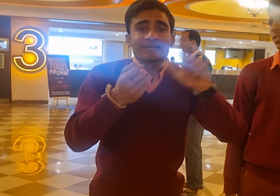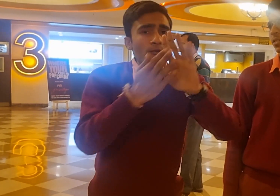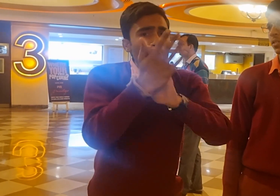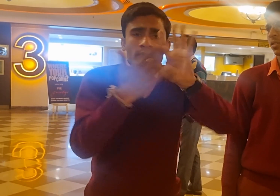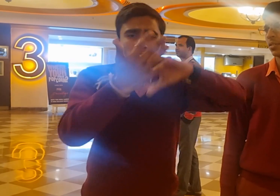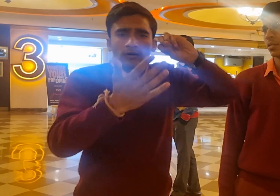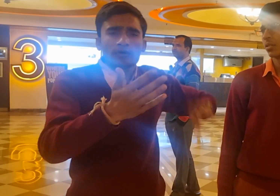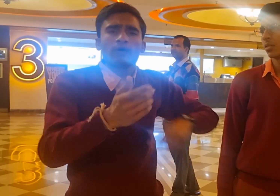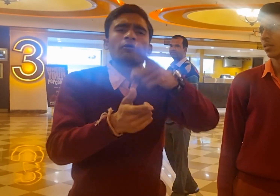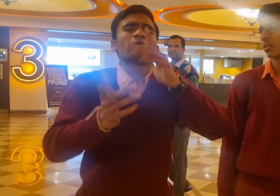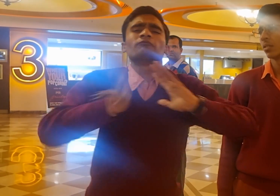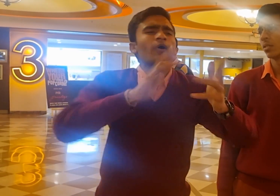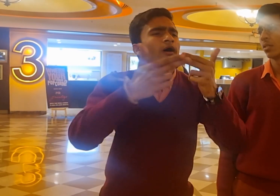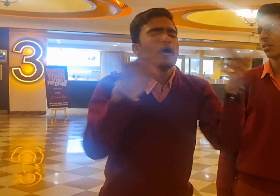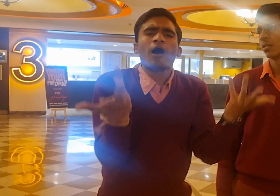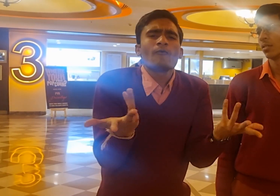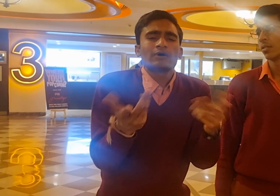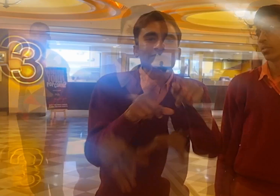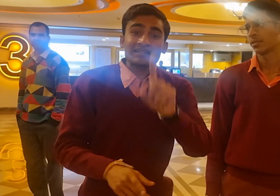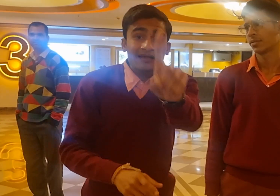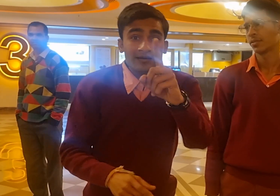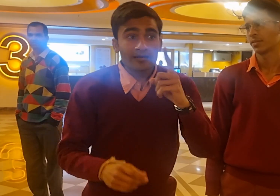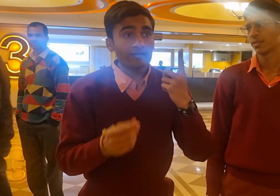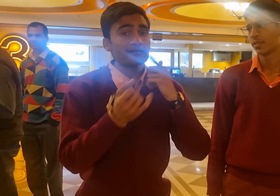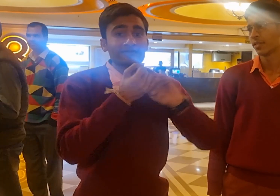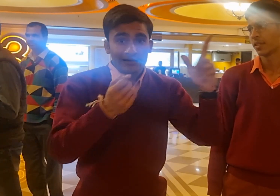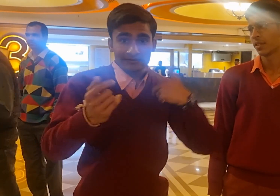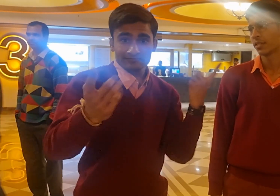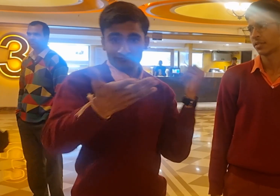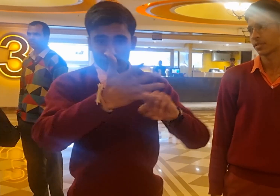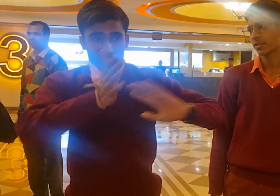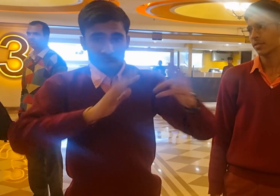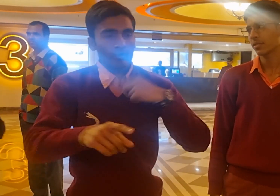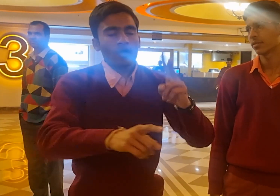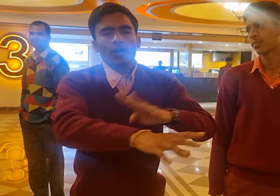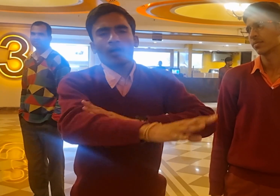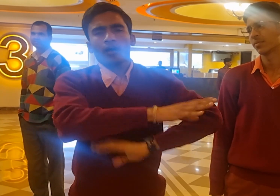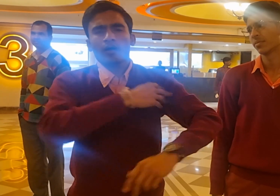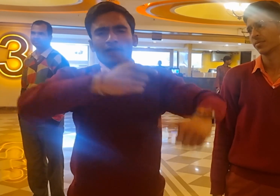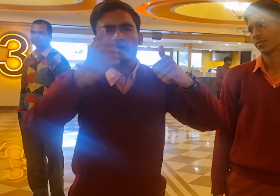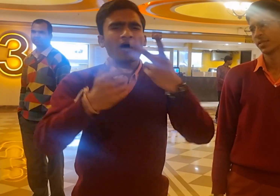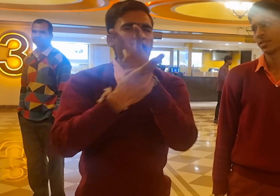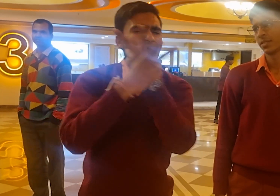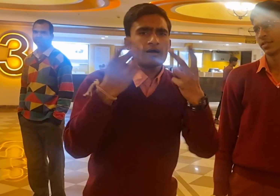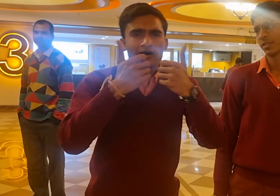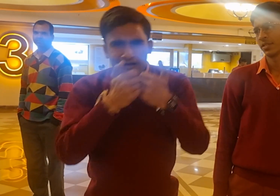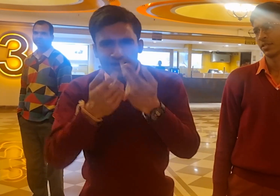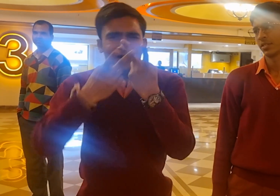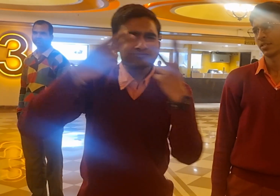कैसे समझ पाऊंगा आएसल ने मुझे कहानी, रोमैंस, सब कुछ समझने में मदद की,